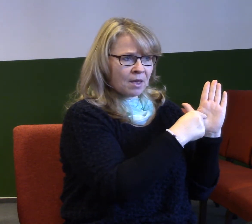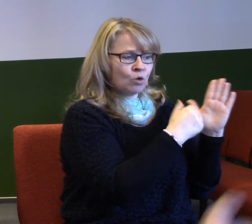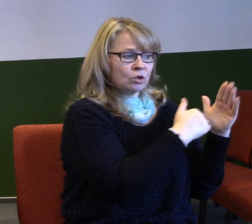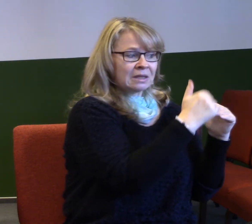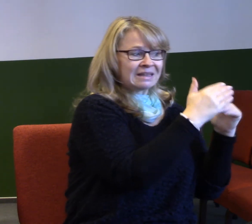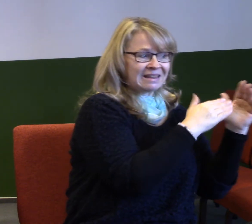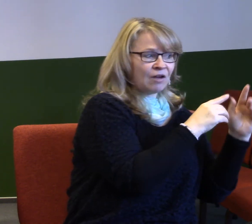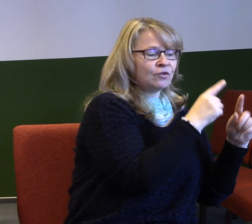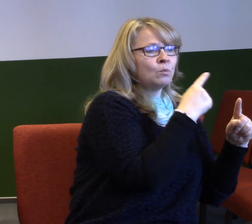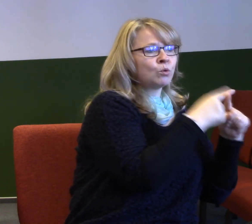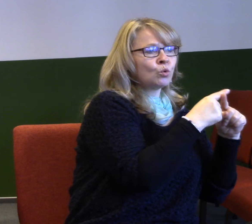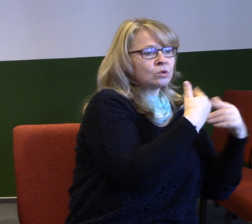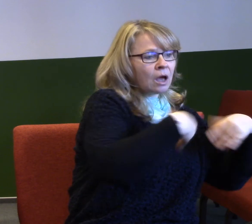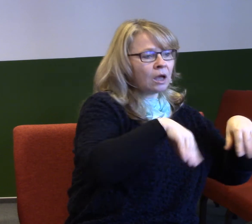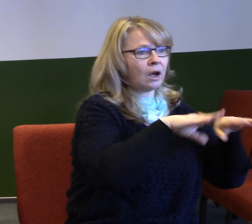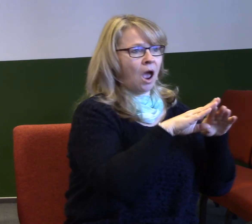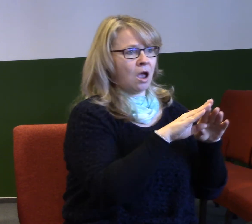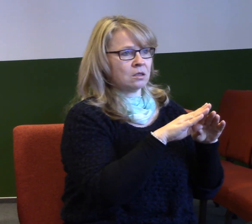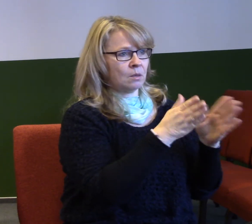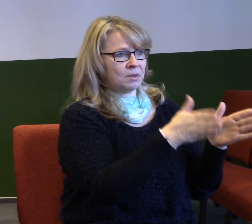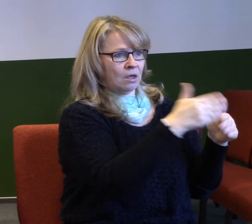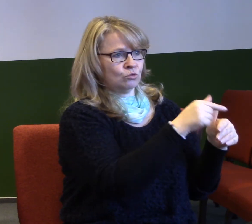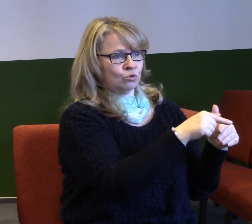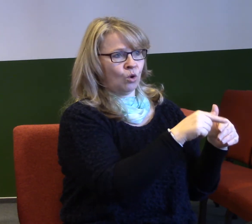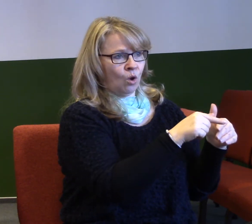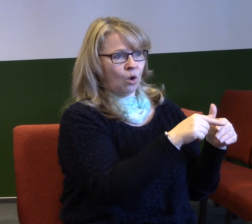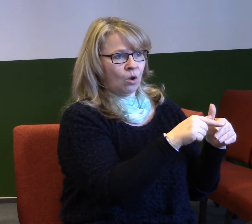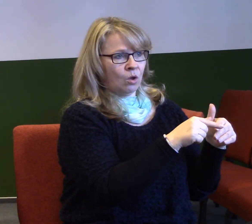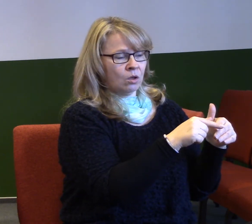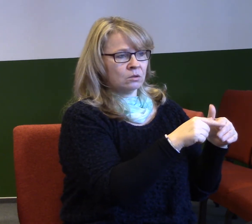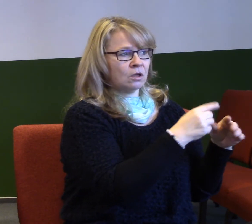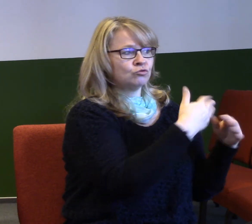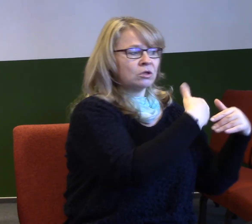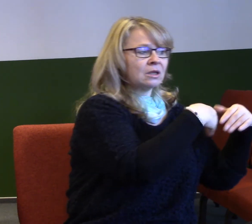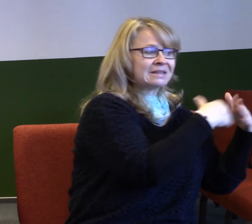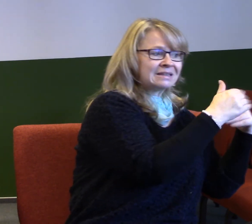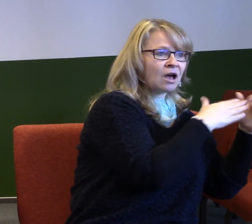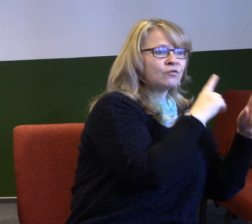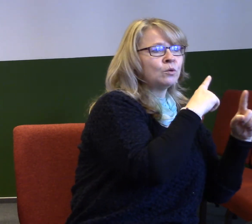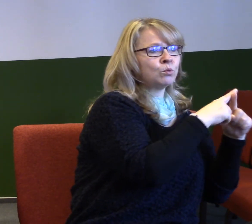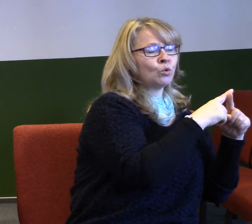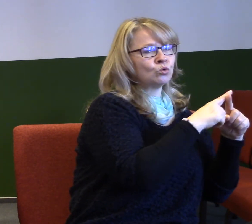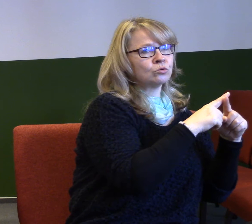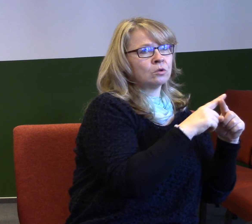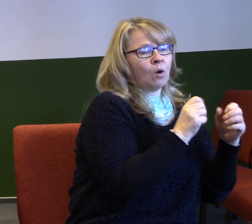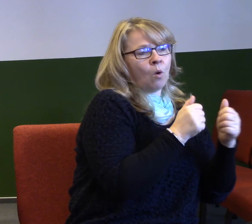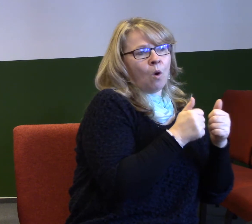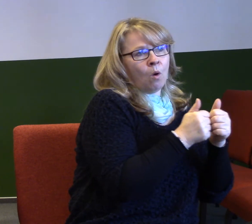zároveň byli vyzbrojeni a byli připraveni sebe chránit, ale chránit i své sousedy po levé i pravé